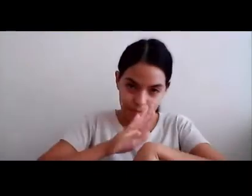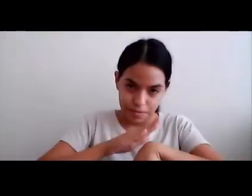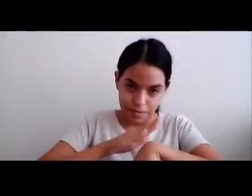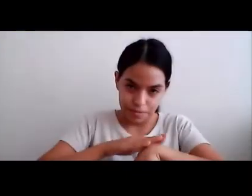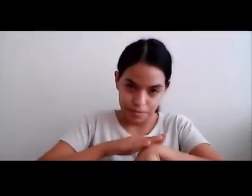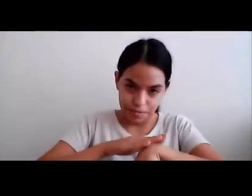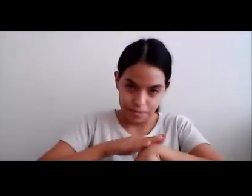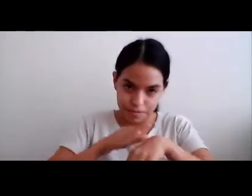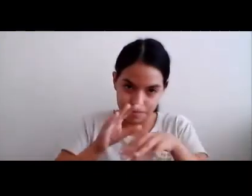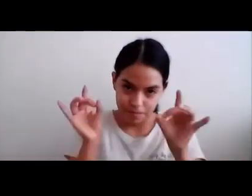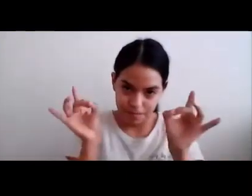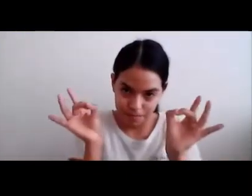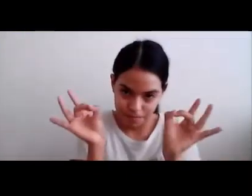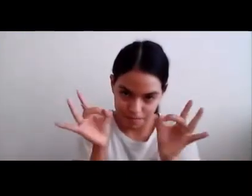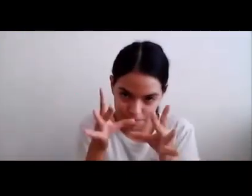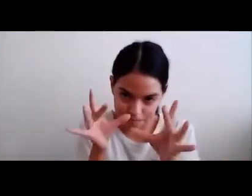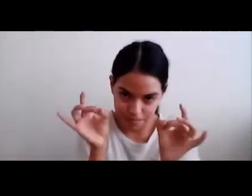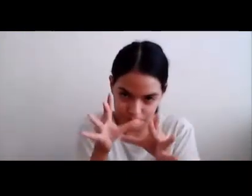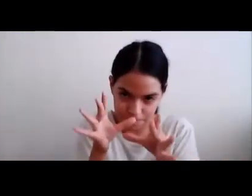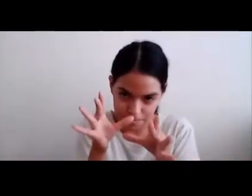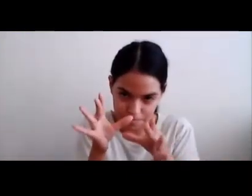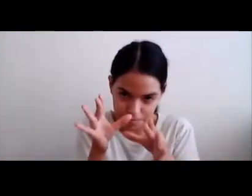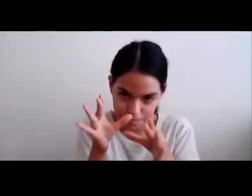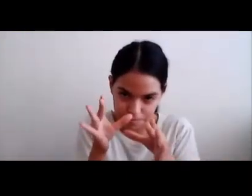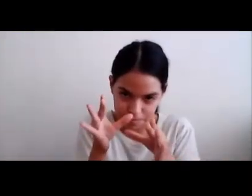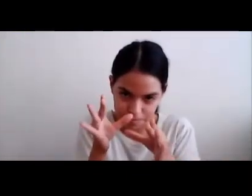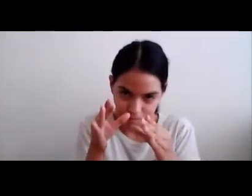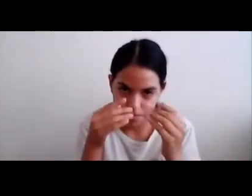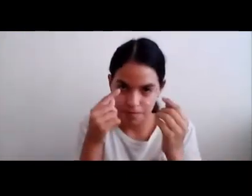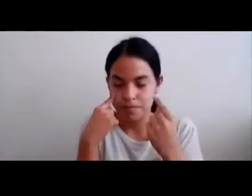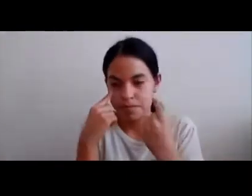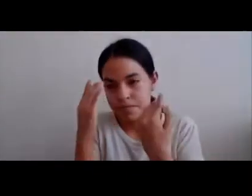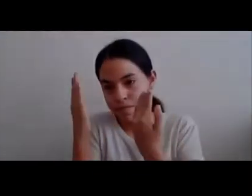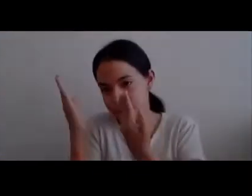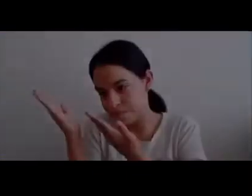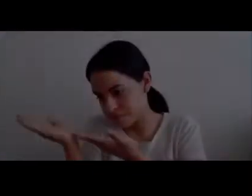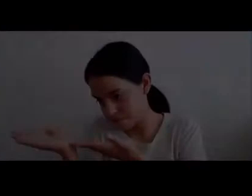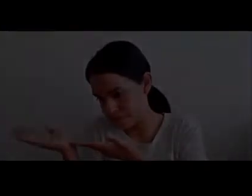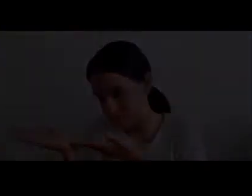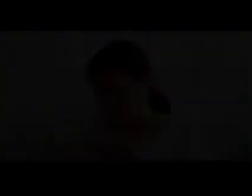Es así Como pidieron permiso Para entrar Las hadas Mágicas